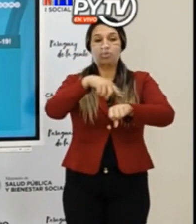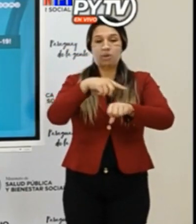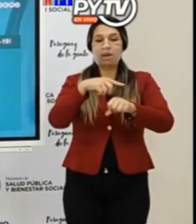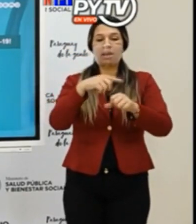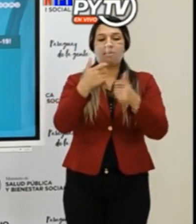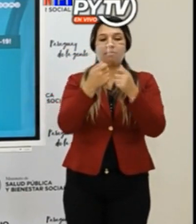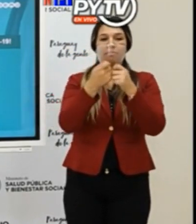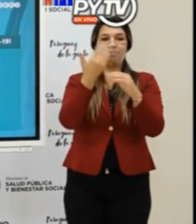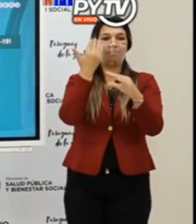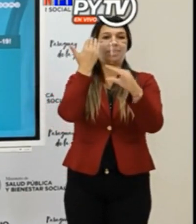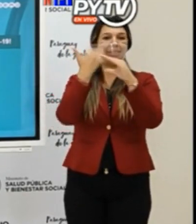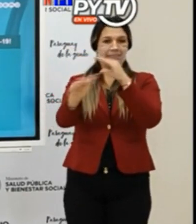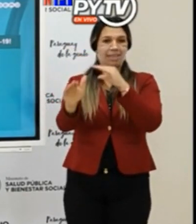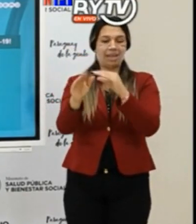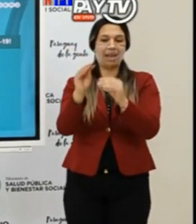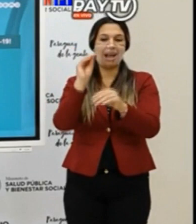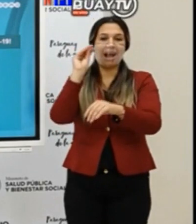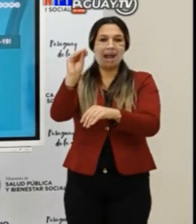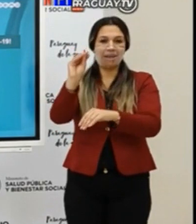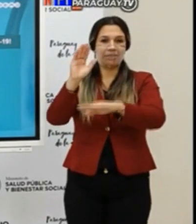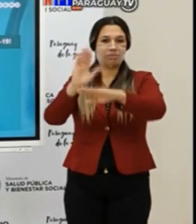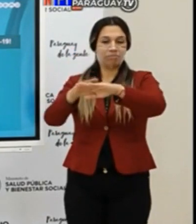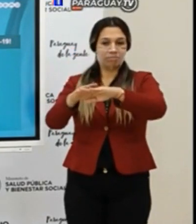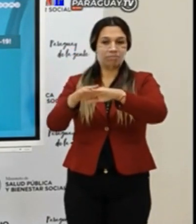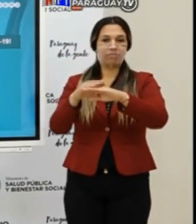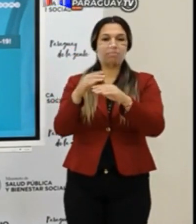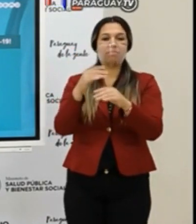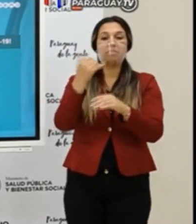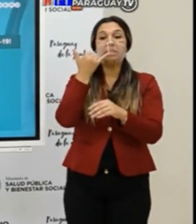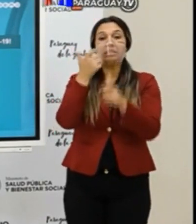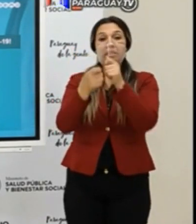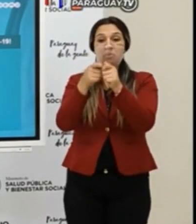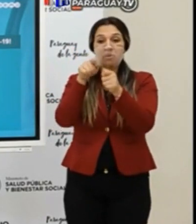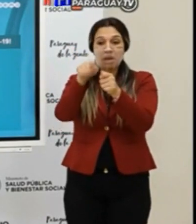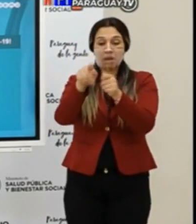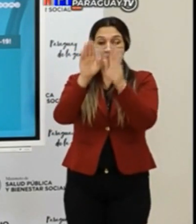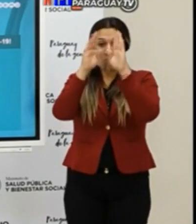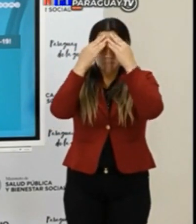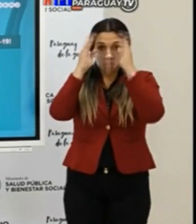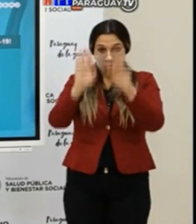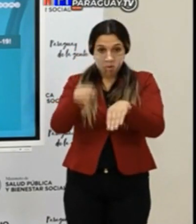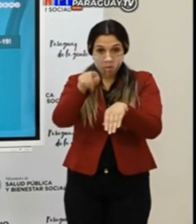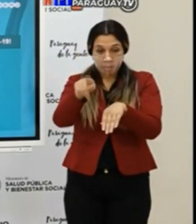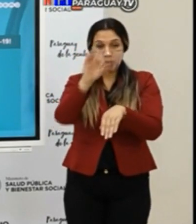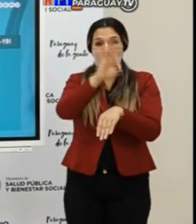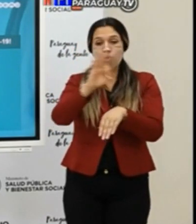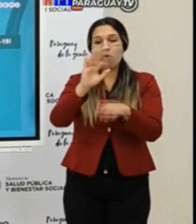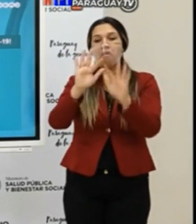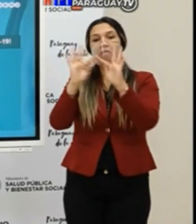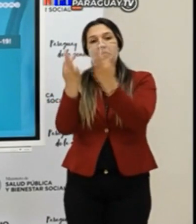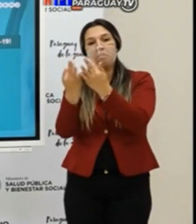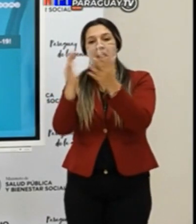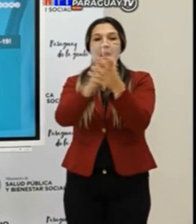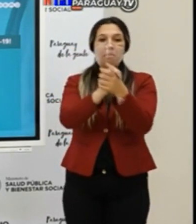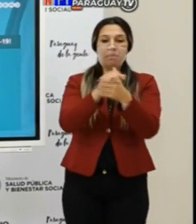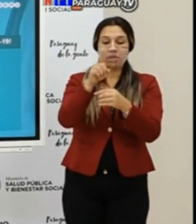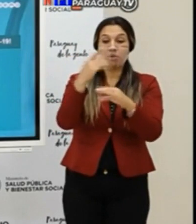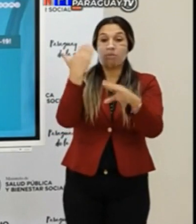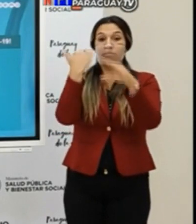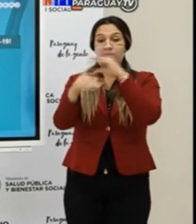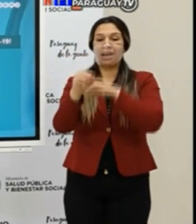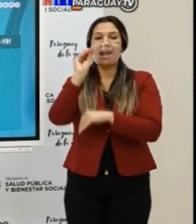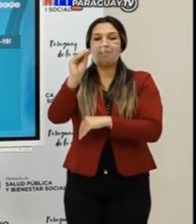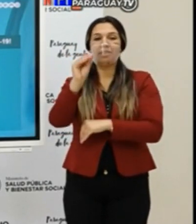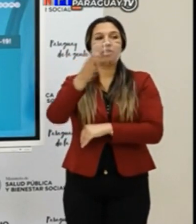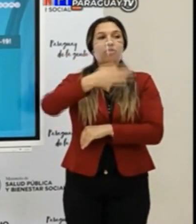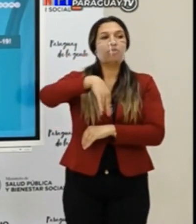mensaje a sus celulares o a los celulares que queden registrados en el sistema para que ellas puedan llegar